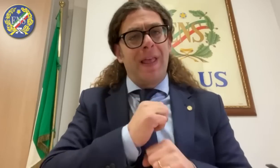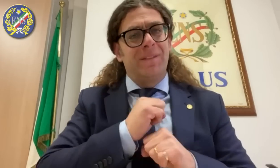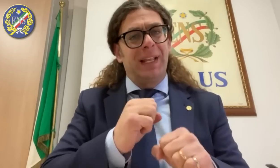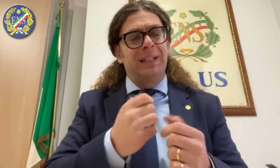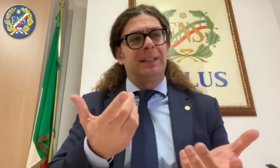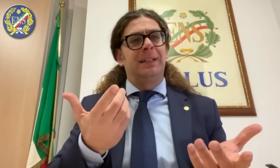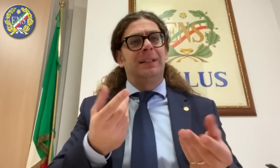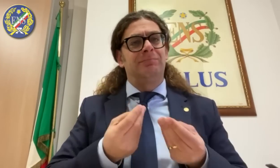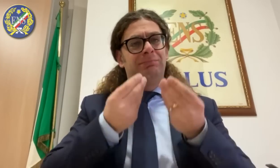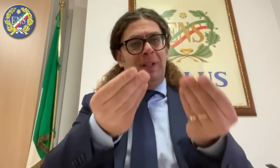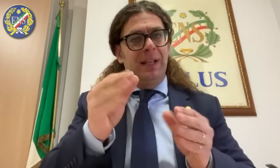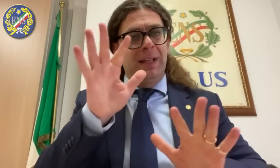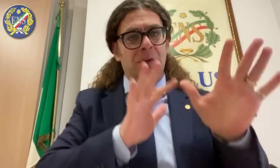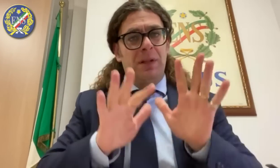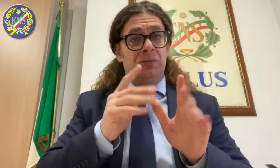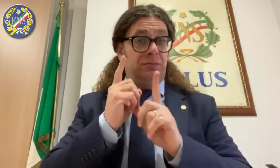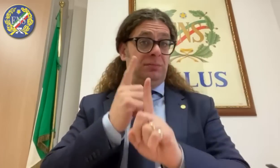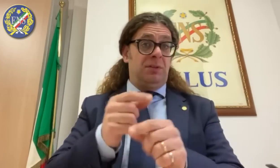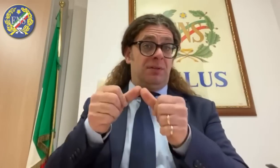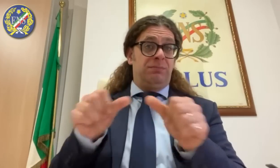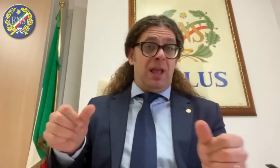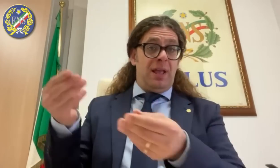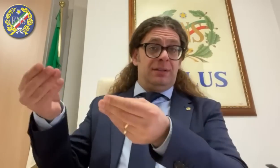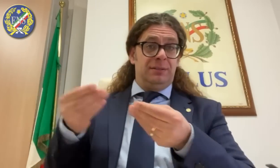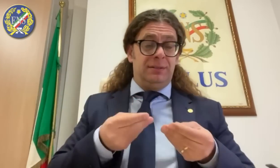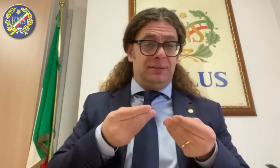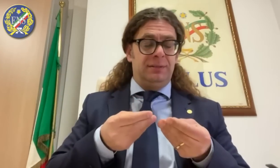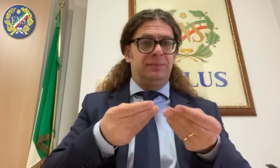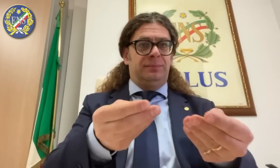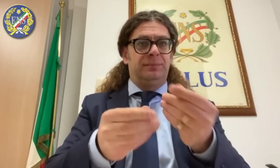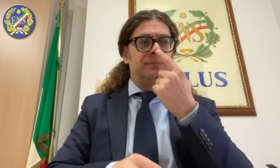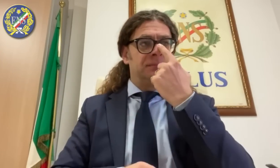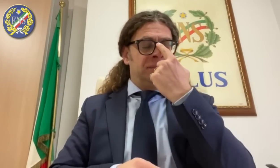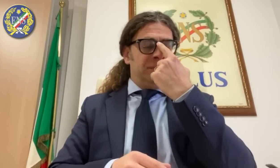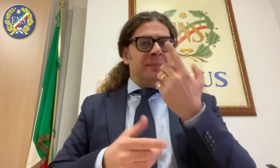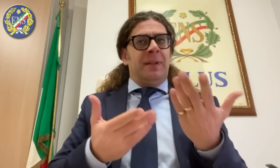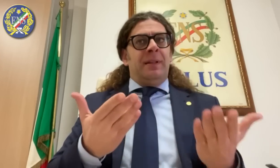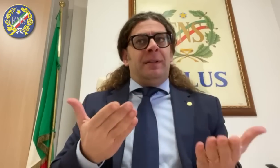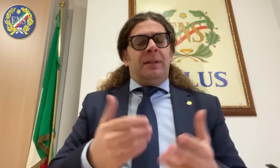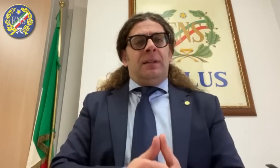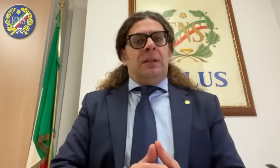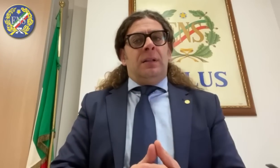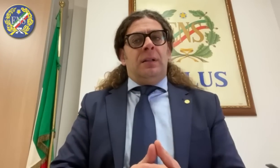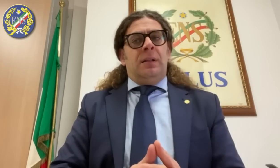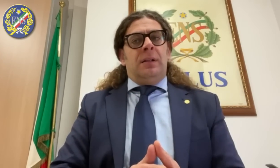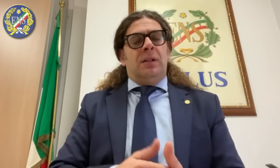l'IS, la cui data vi sarà comunicata in seguito. Ripeto, sono davvero rammaricato che, pur avendo